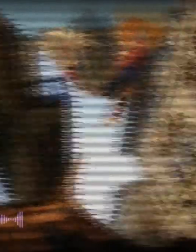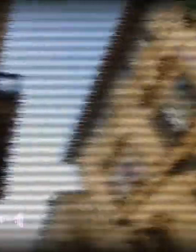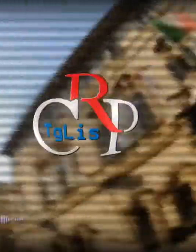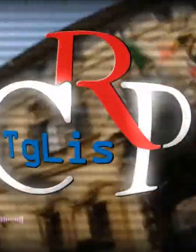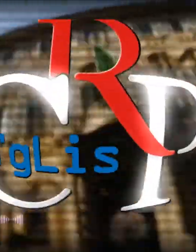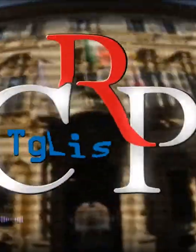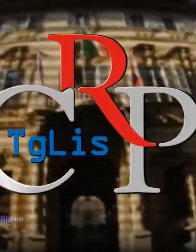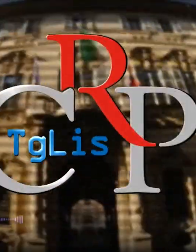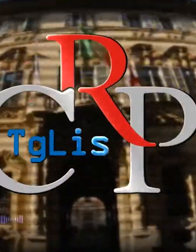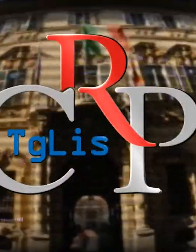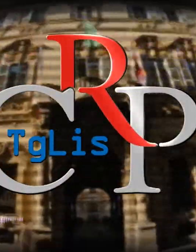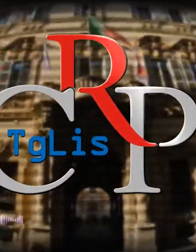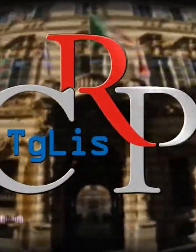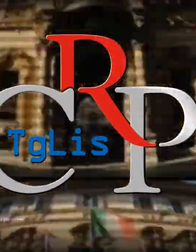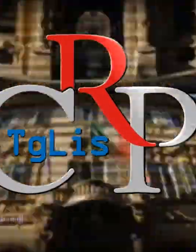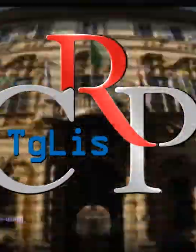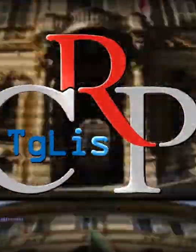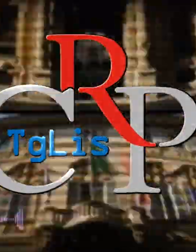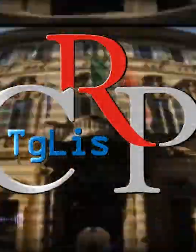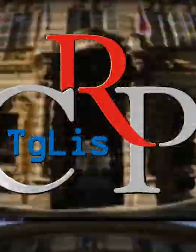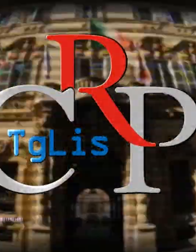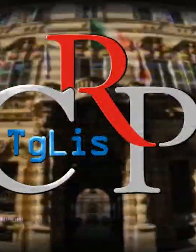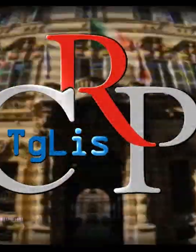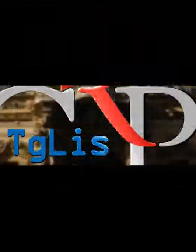Grazie a tutti! Grazie a